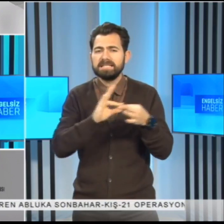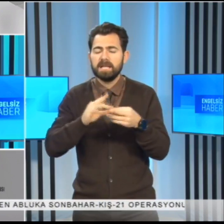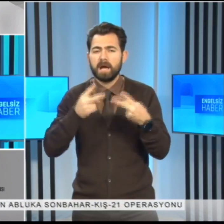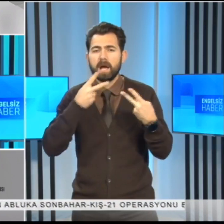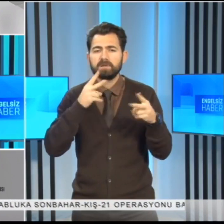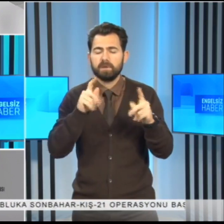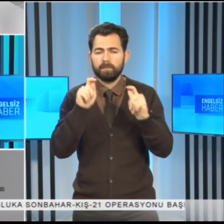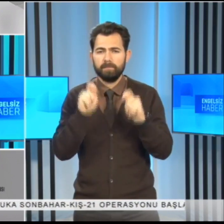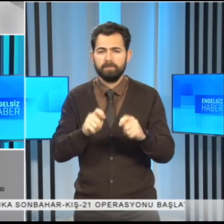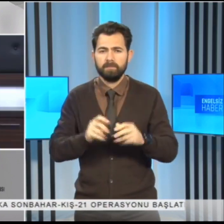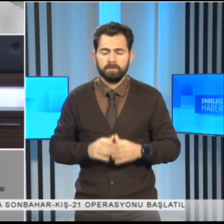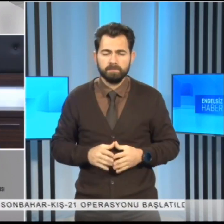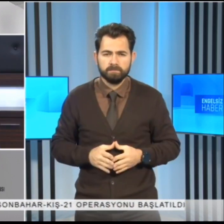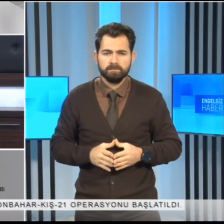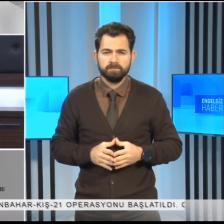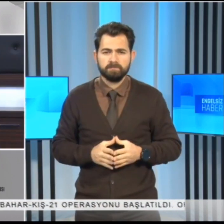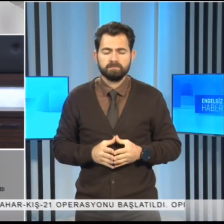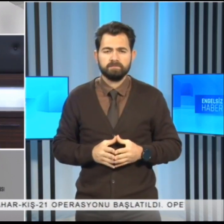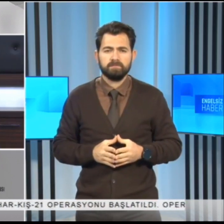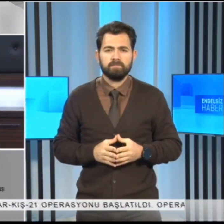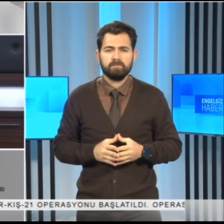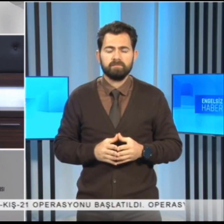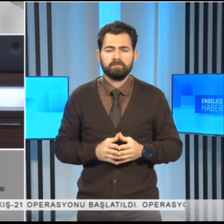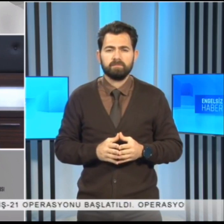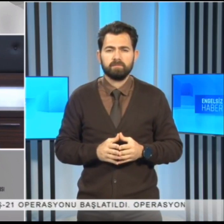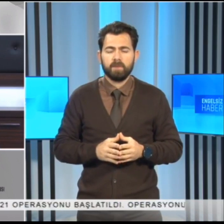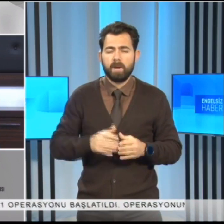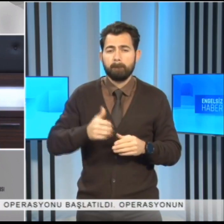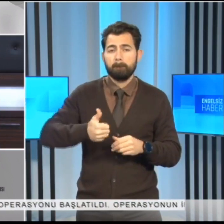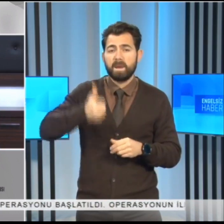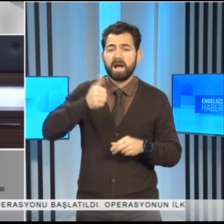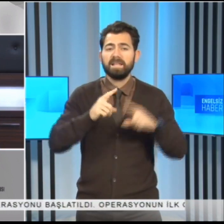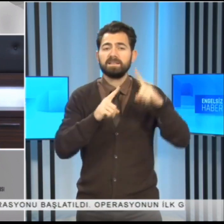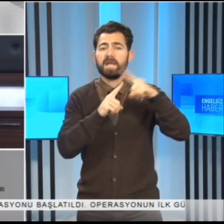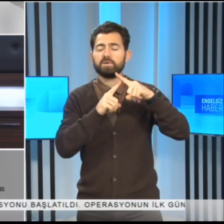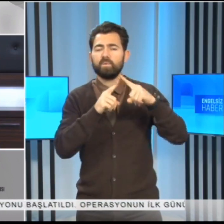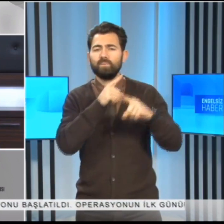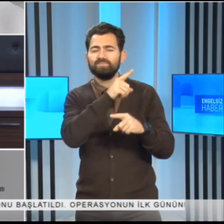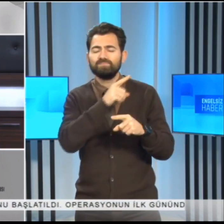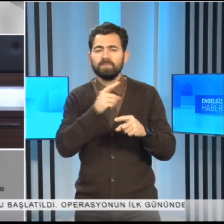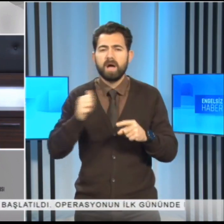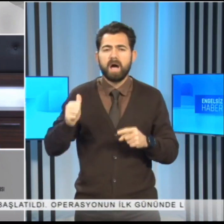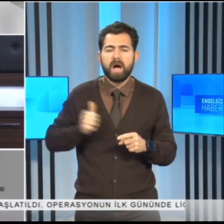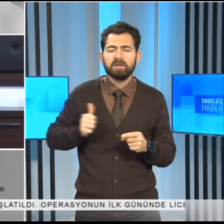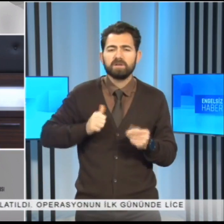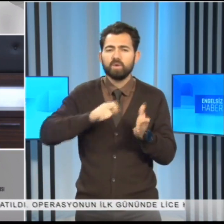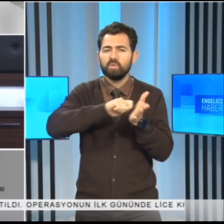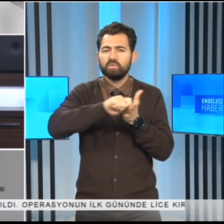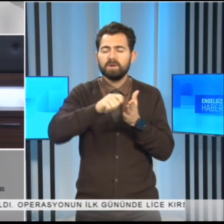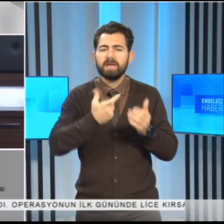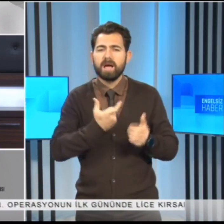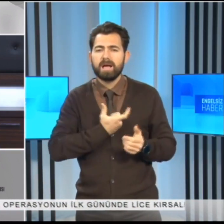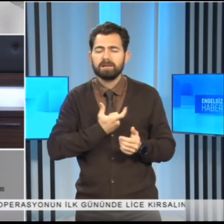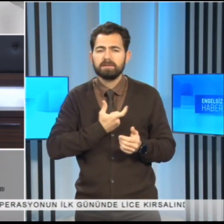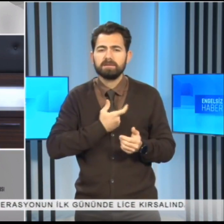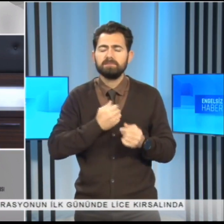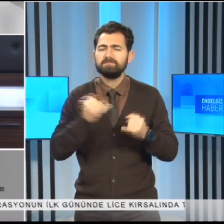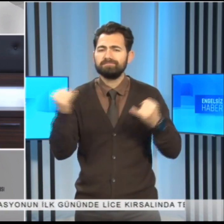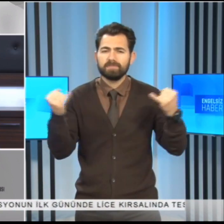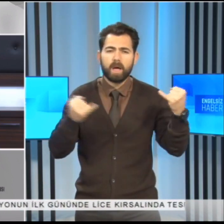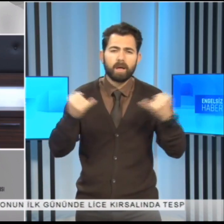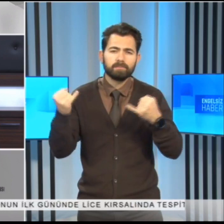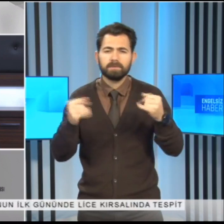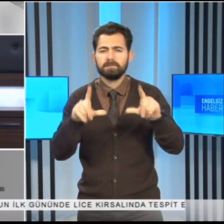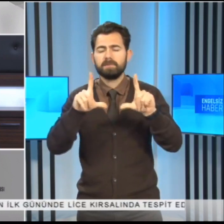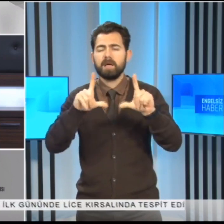açıklamalarda bulundu. Bakan Taçoy, asgari ücret yasasının tartışılması